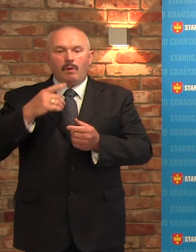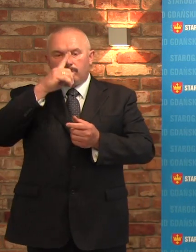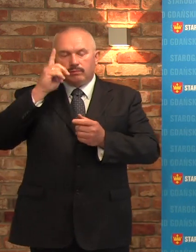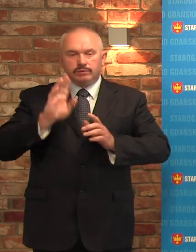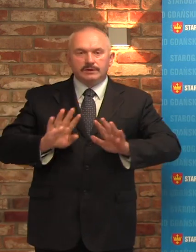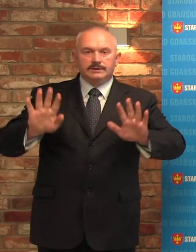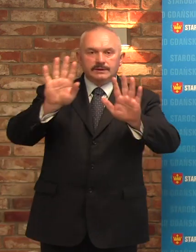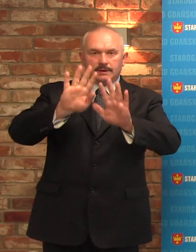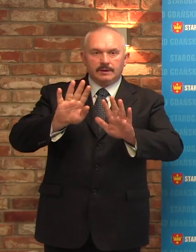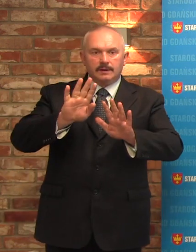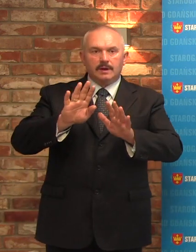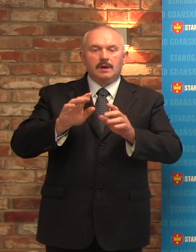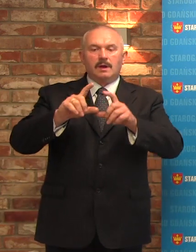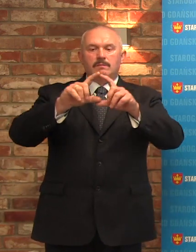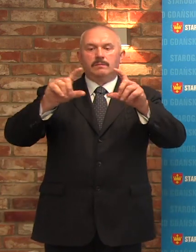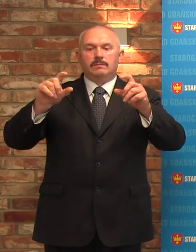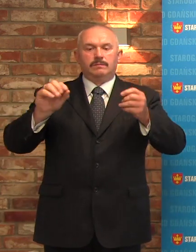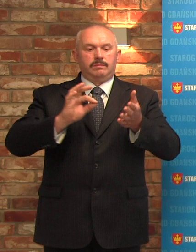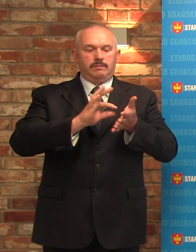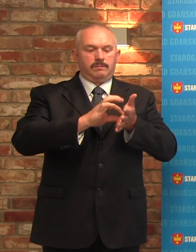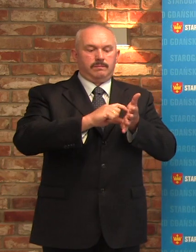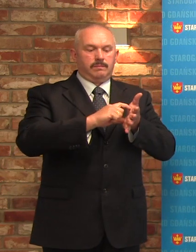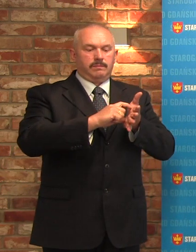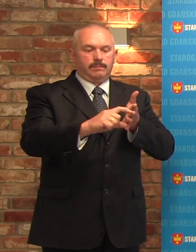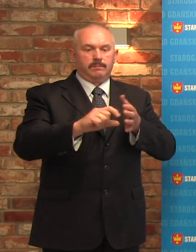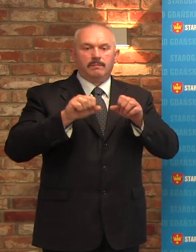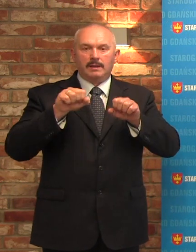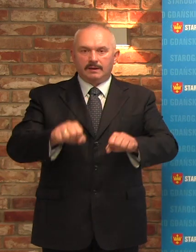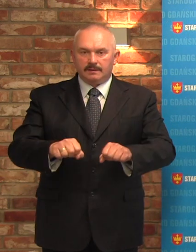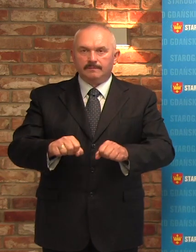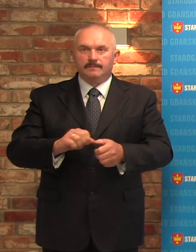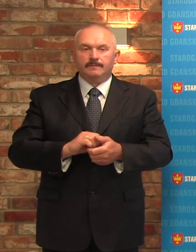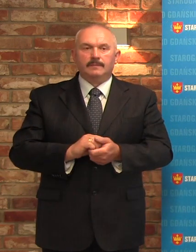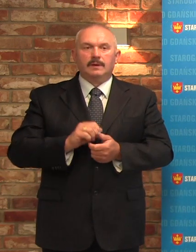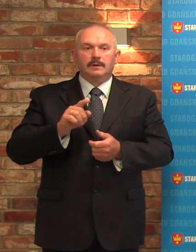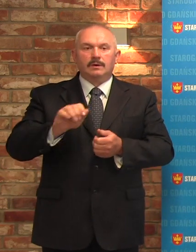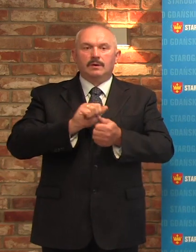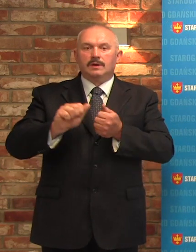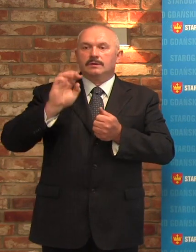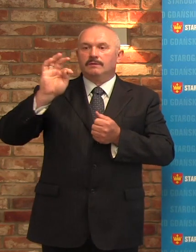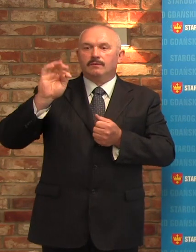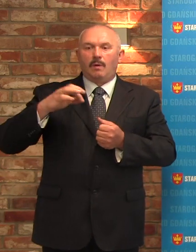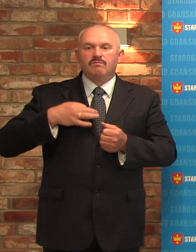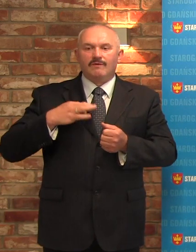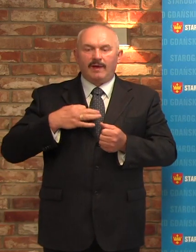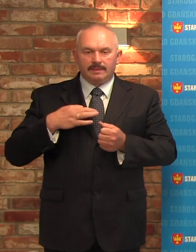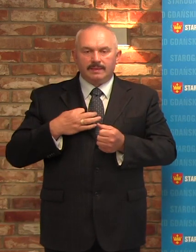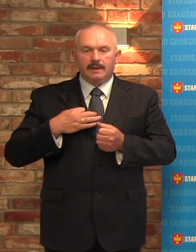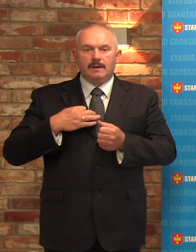konto bankowe i domniemujemy, że jest to jego prywatne konto bankowe, na które